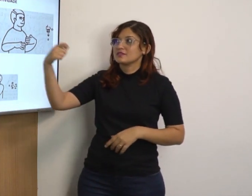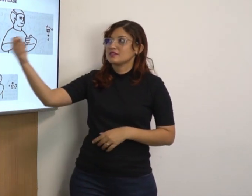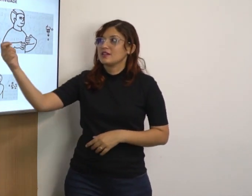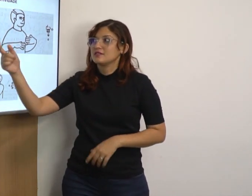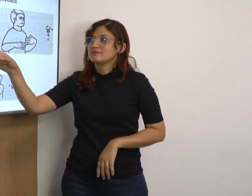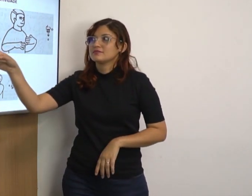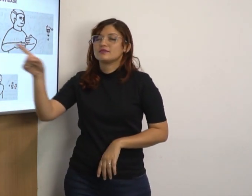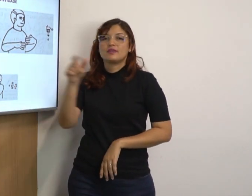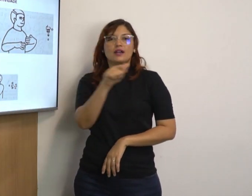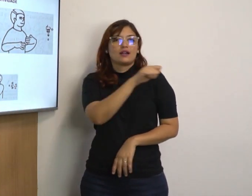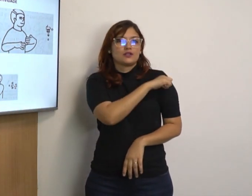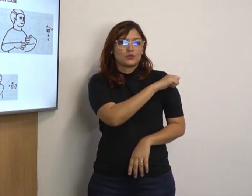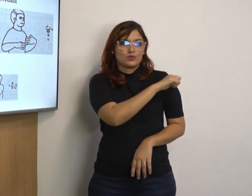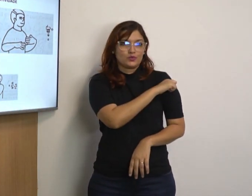Sinal, aluno.